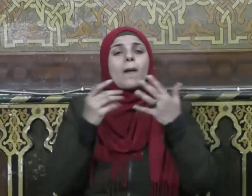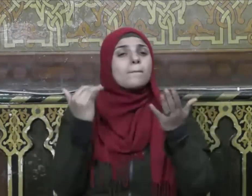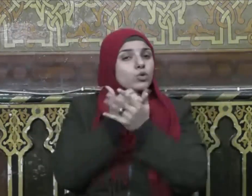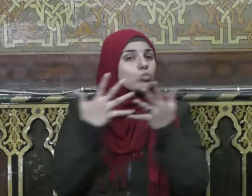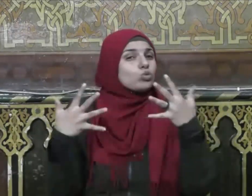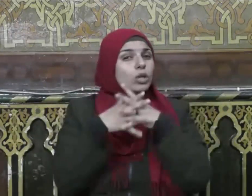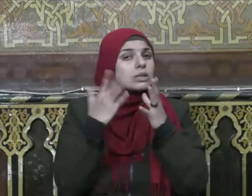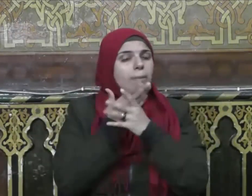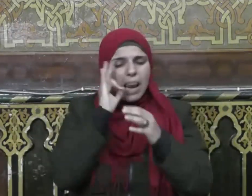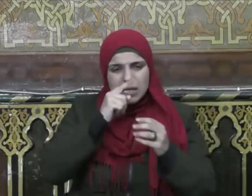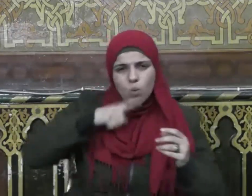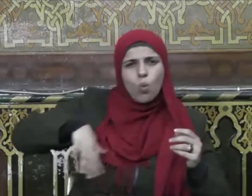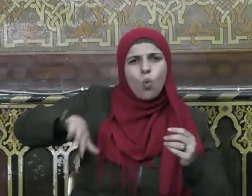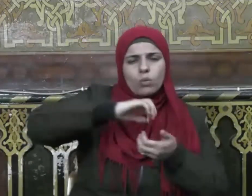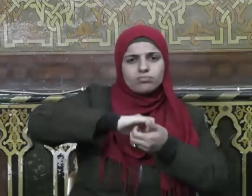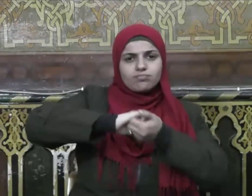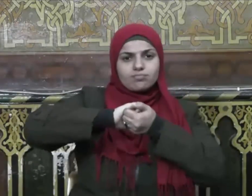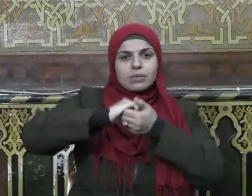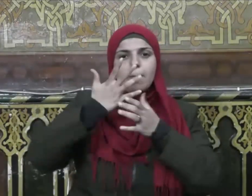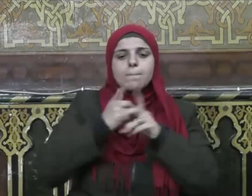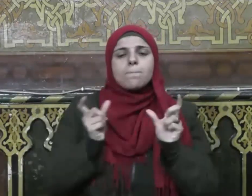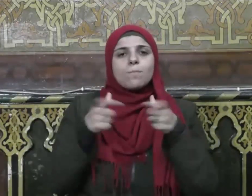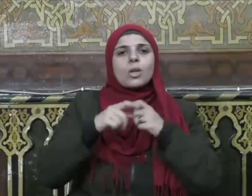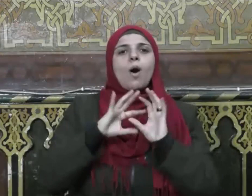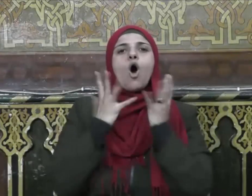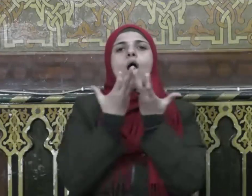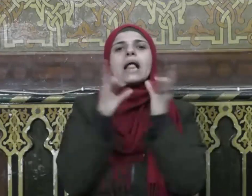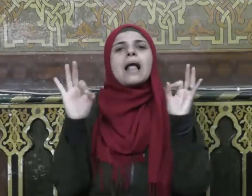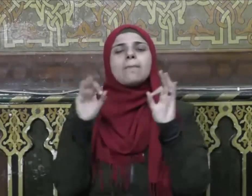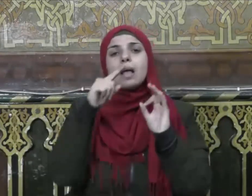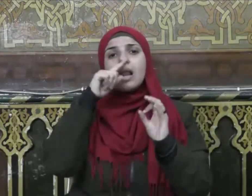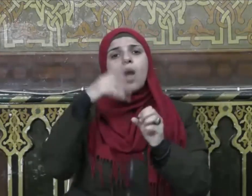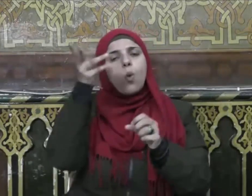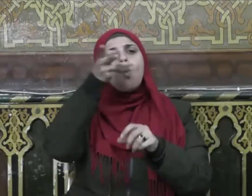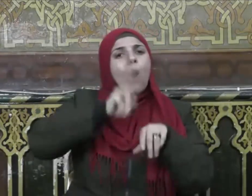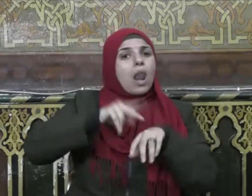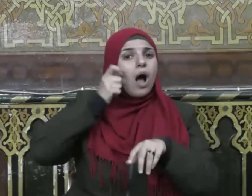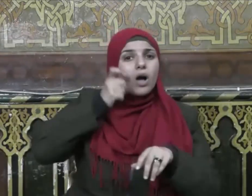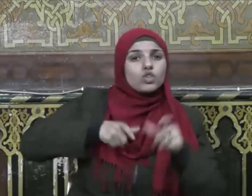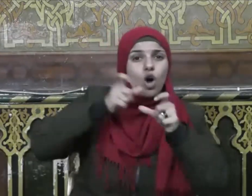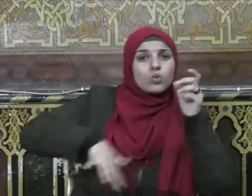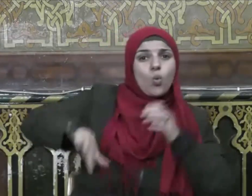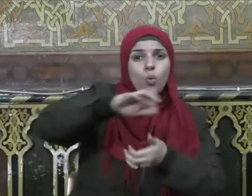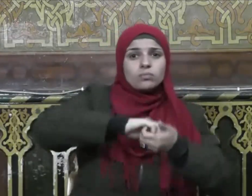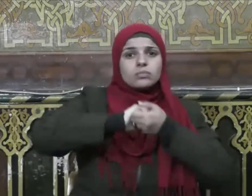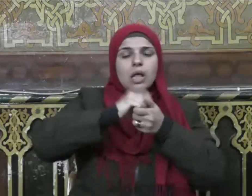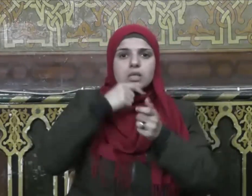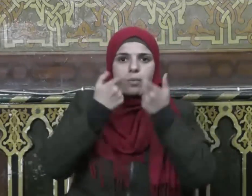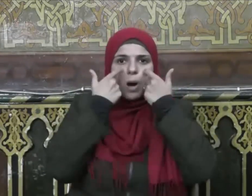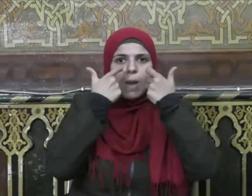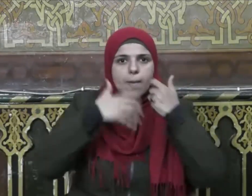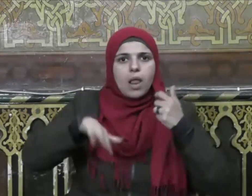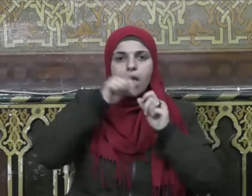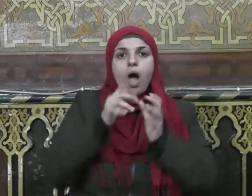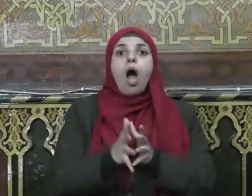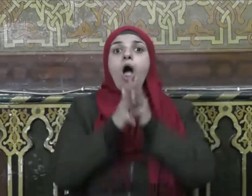أن يتكاتف عليها المجتمع كله وعلى الجميع أن يدرك عظم هذه المسؤولية